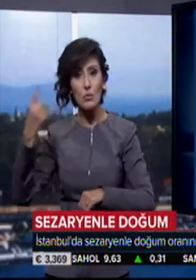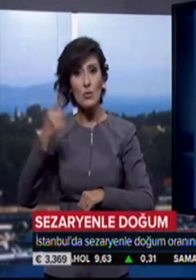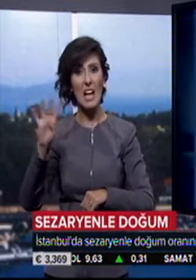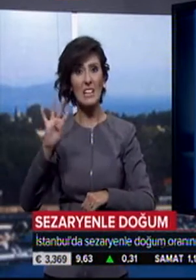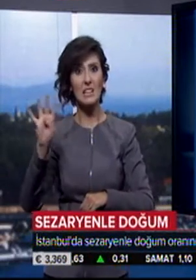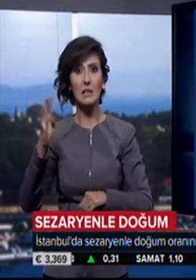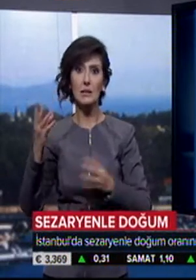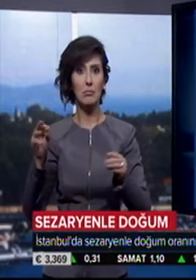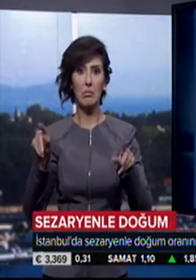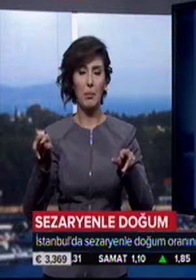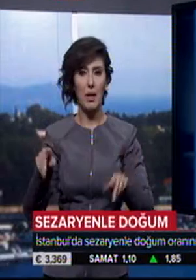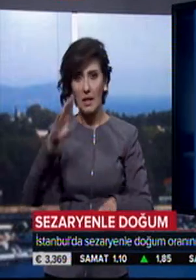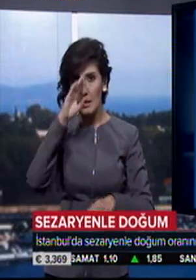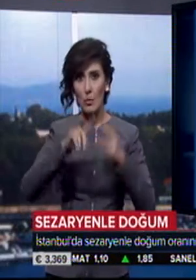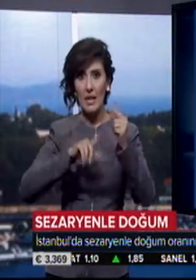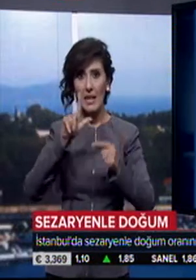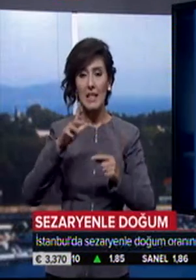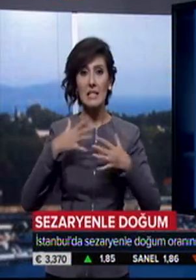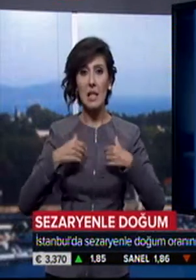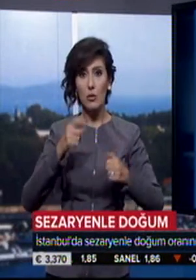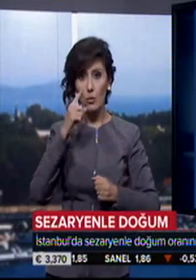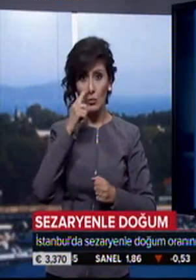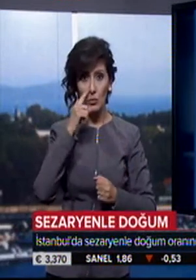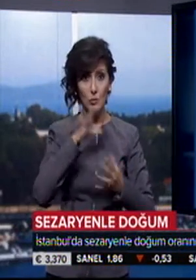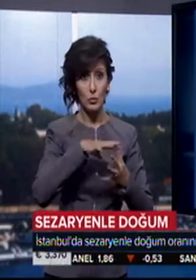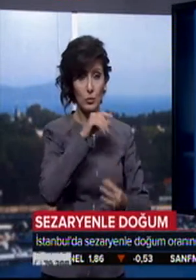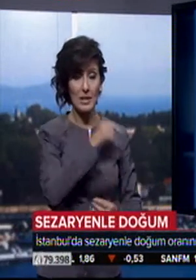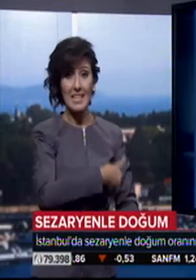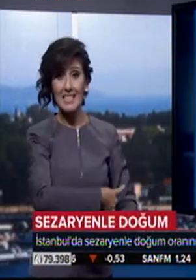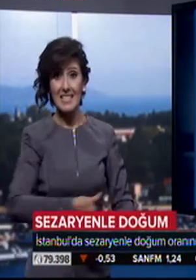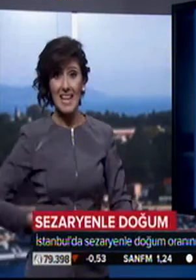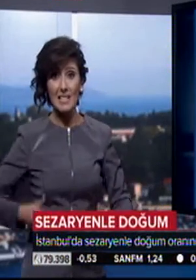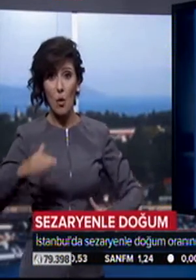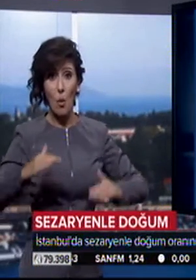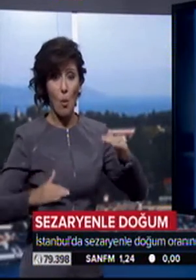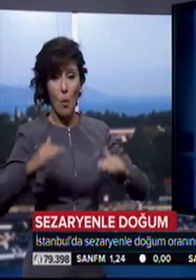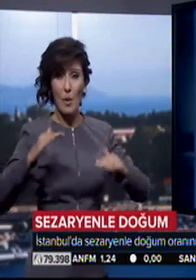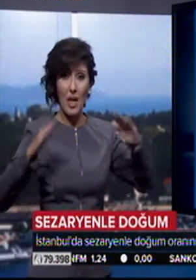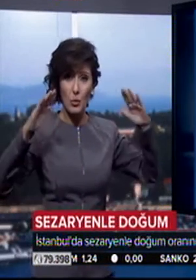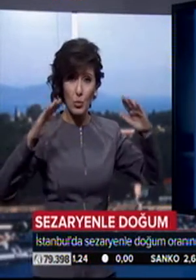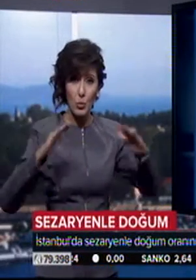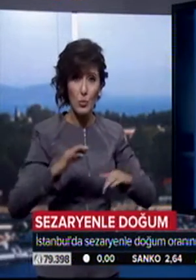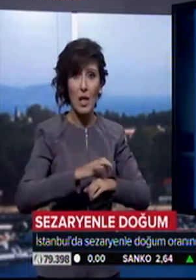İstanbul İl Sağlık Müdürü, Profesör Kemal Memişoğlu, sezaryen oranlarını düşüren hastaneleri